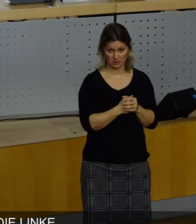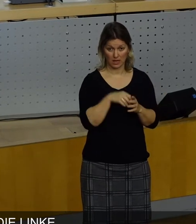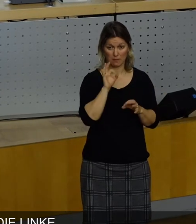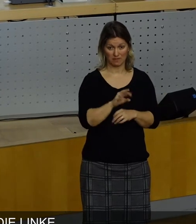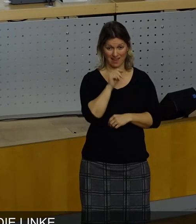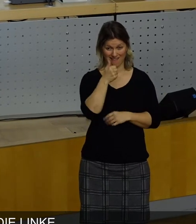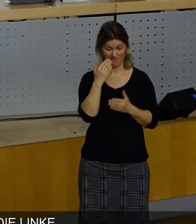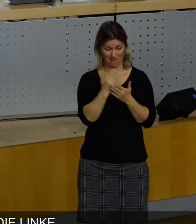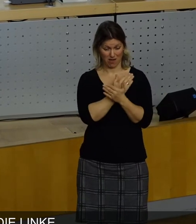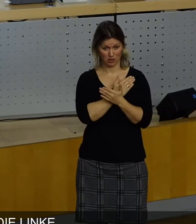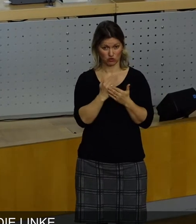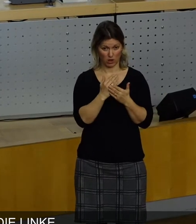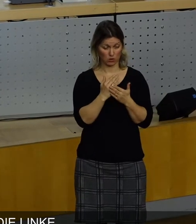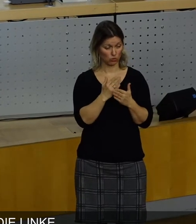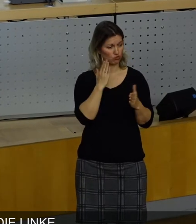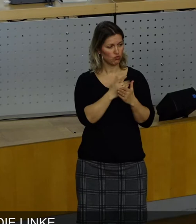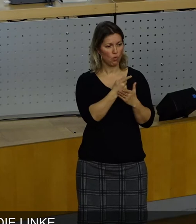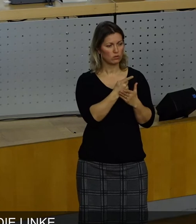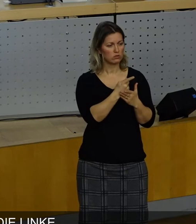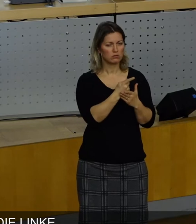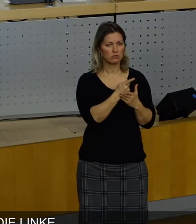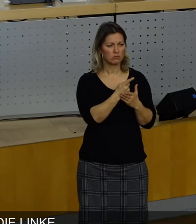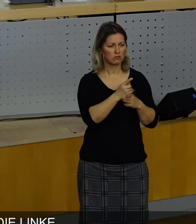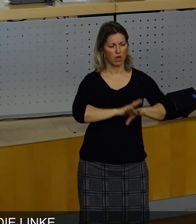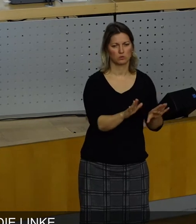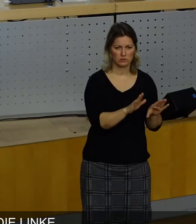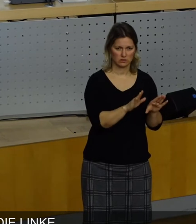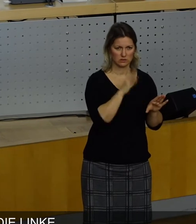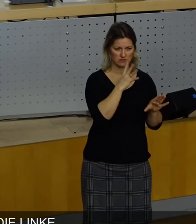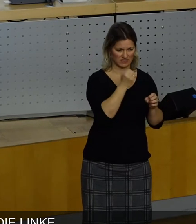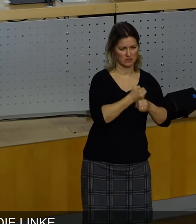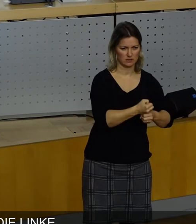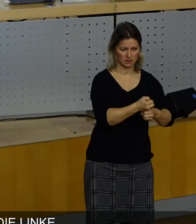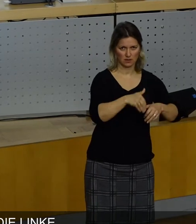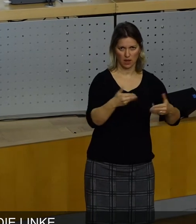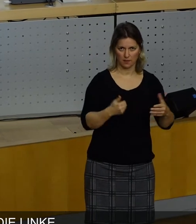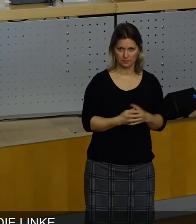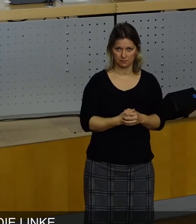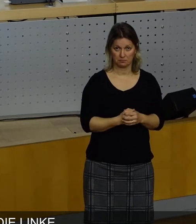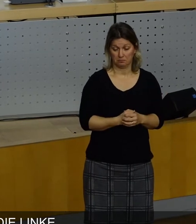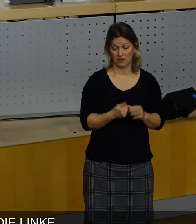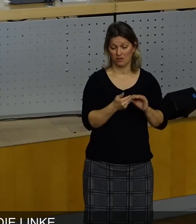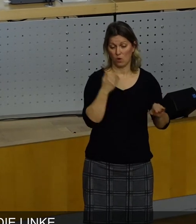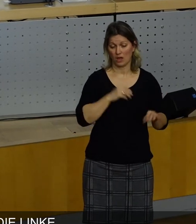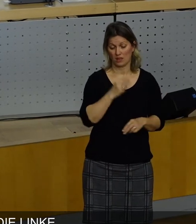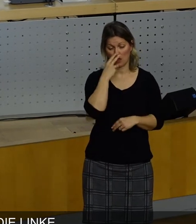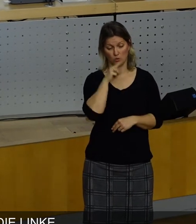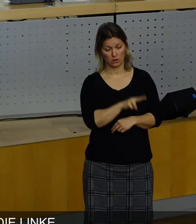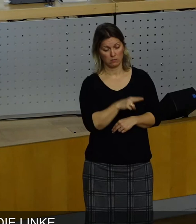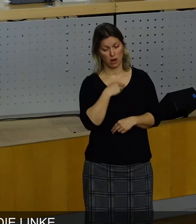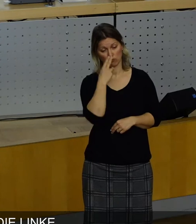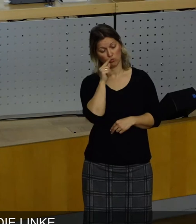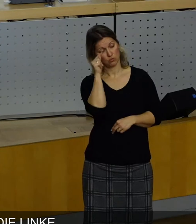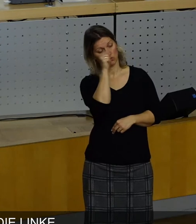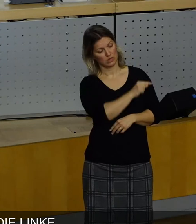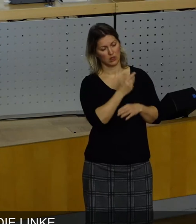bereits vollendete Tatsachen getroffen werden können. Und jetzt muss man sich anschauen. Wir können mal den Blick nach Thüringen